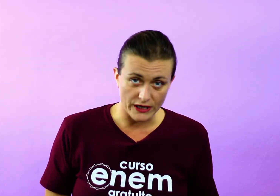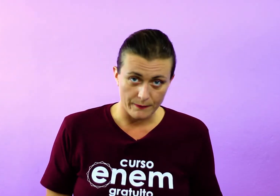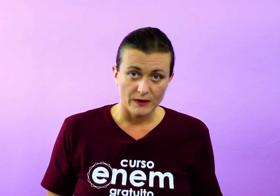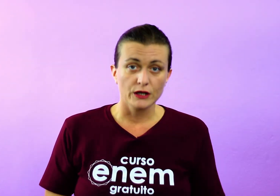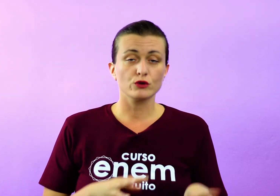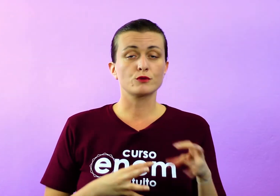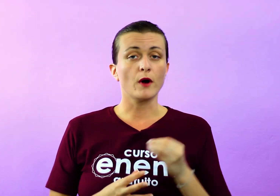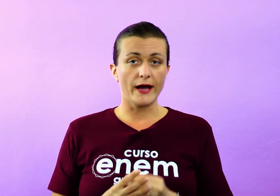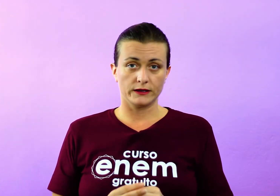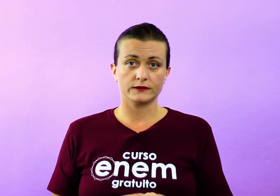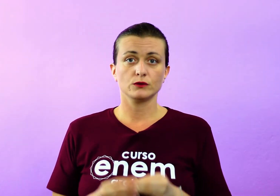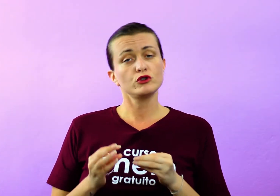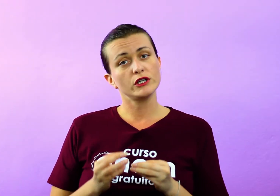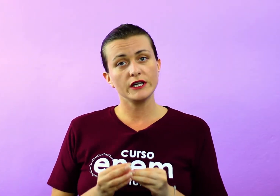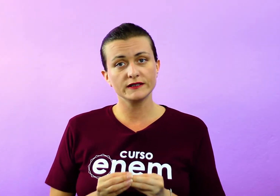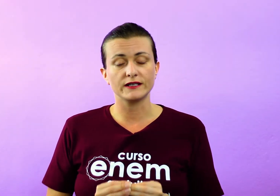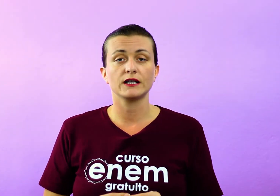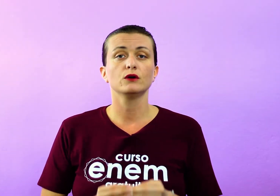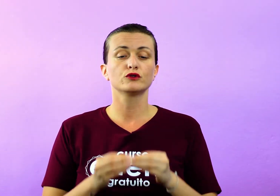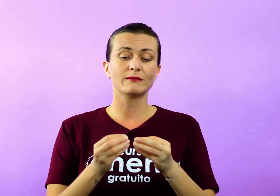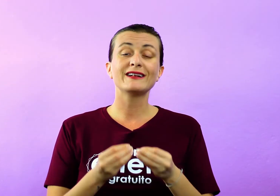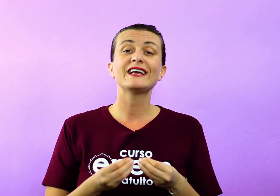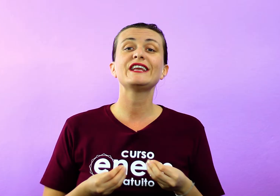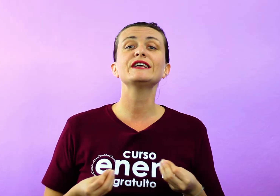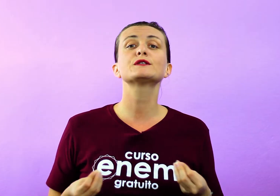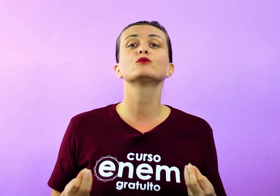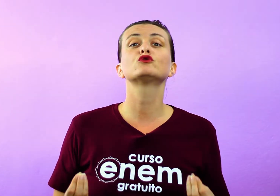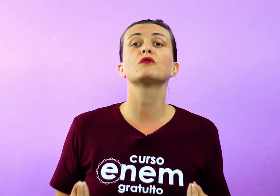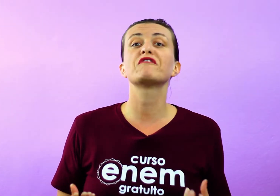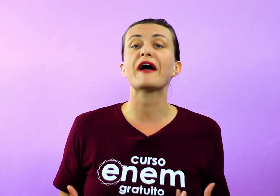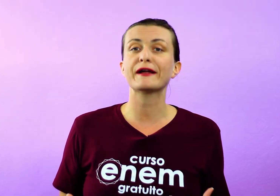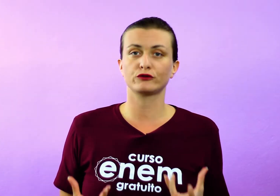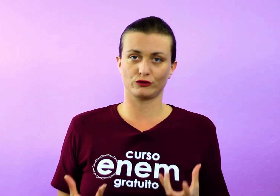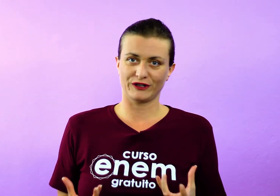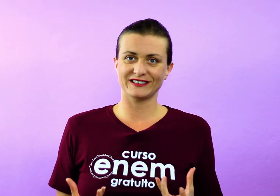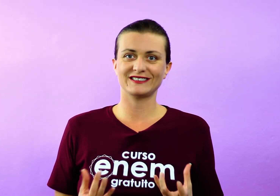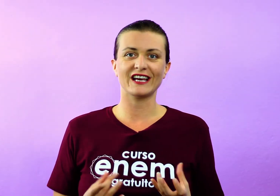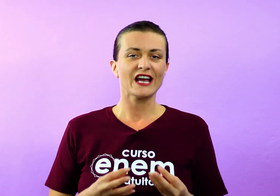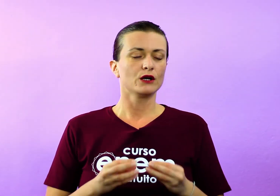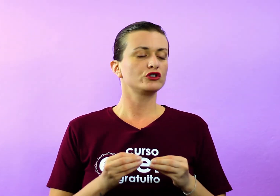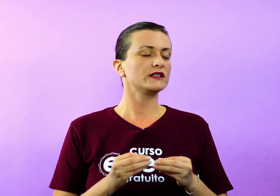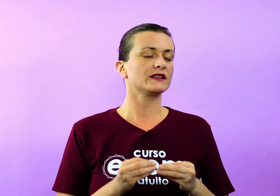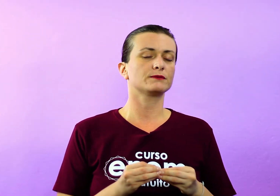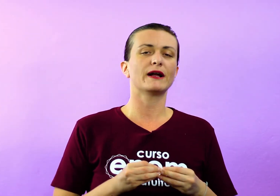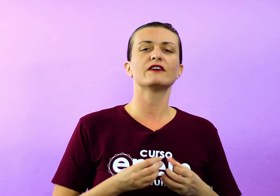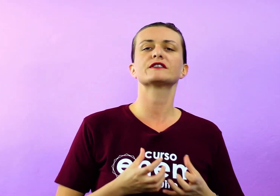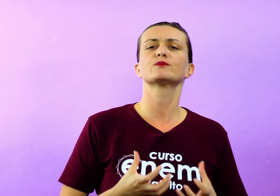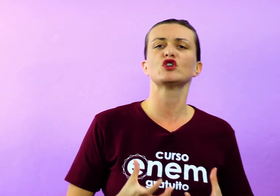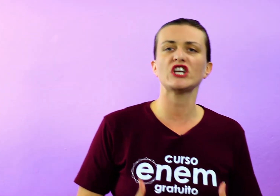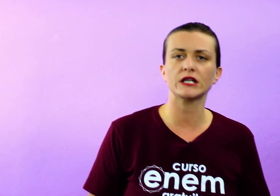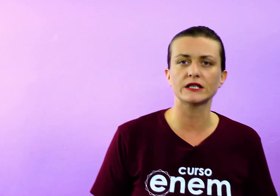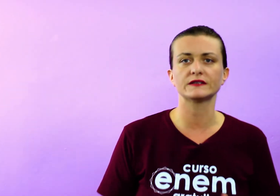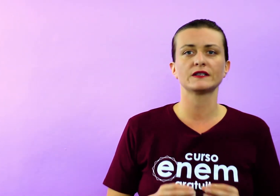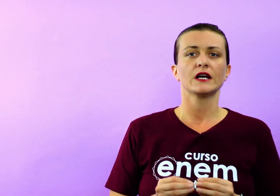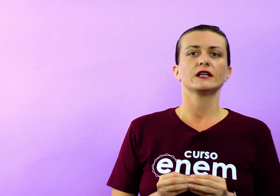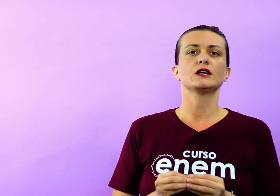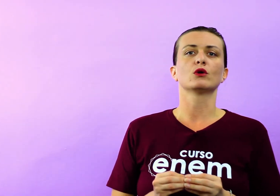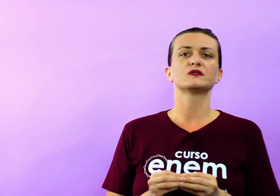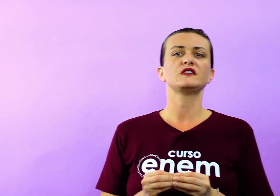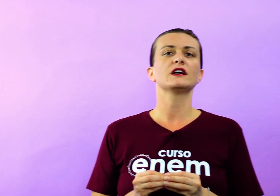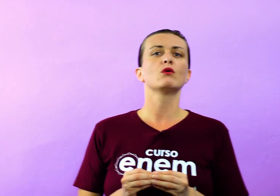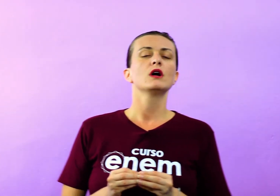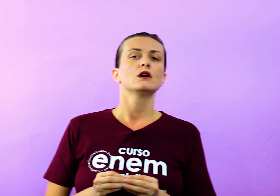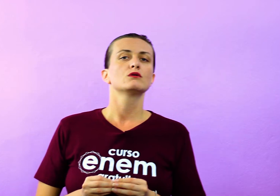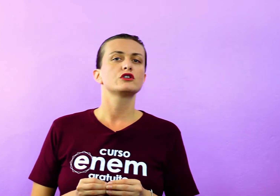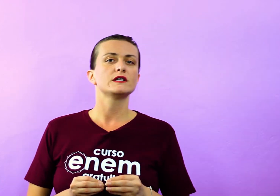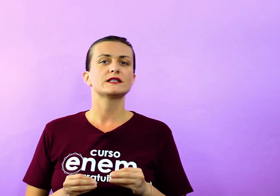ajuda que os poetas utilizem os maneirismos do verso. Quer dizer, utilizem as palavras bonitas, que